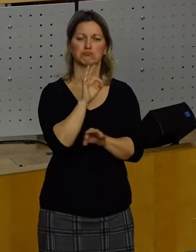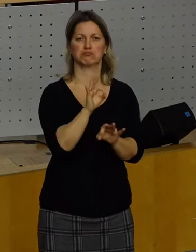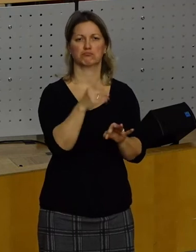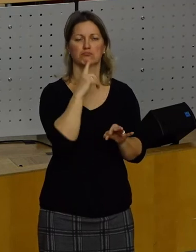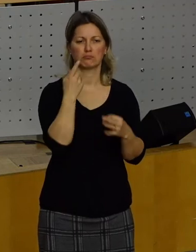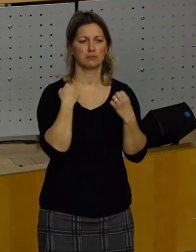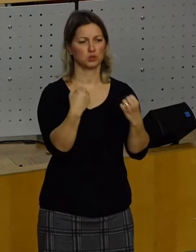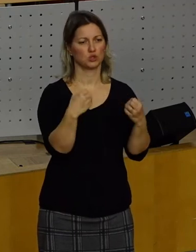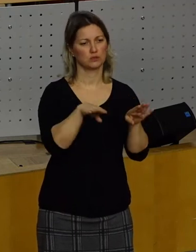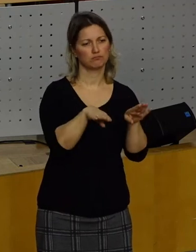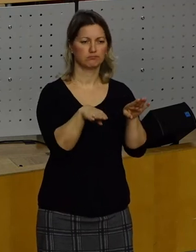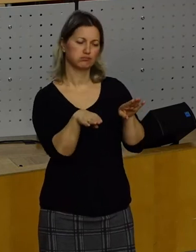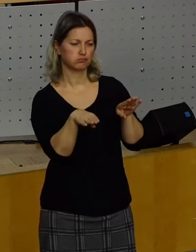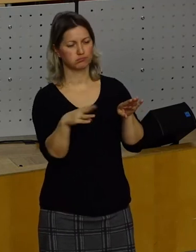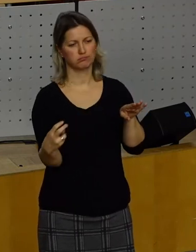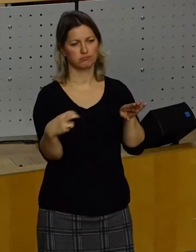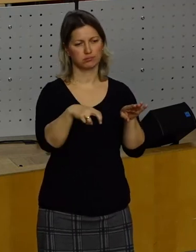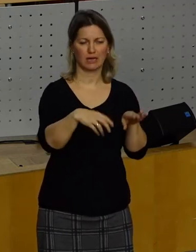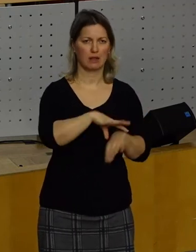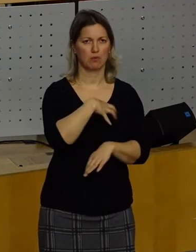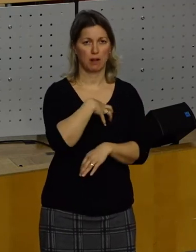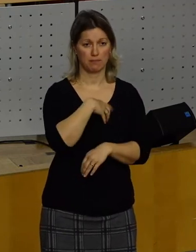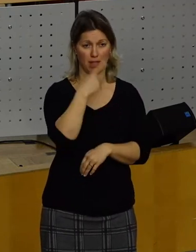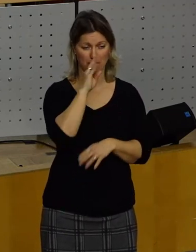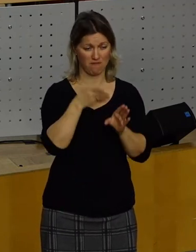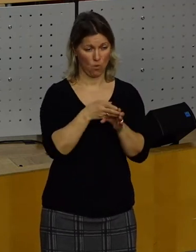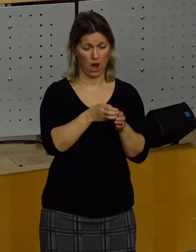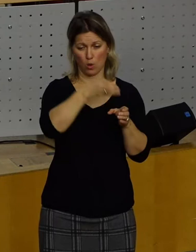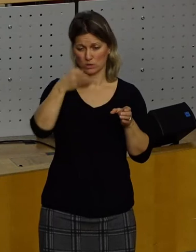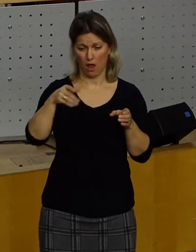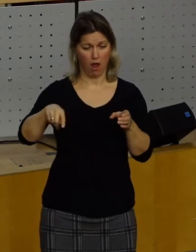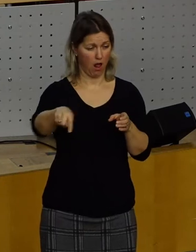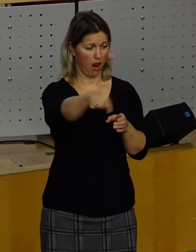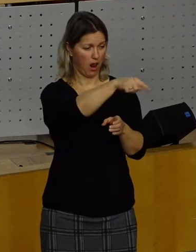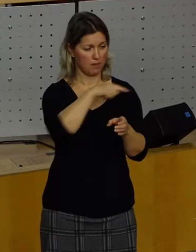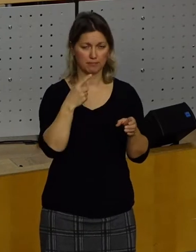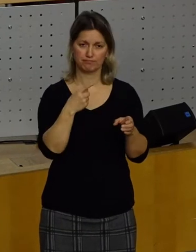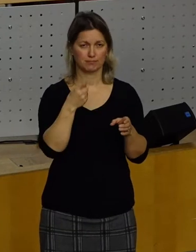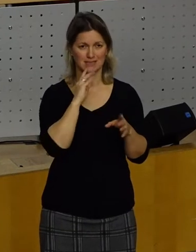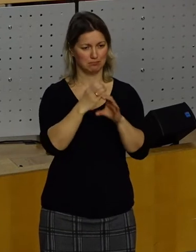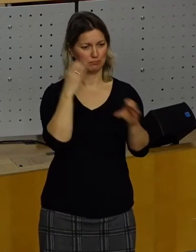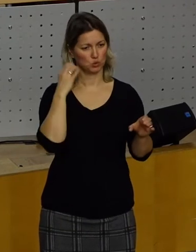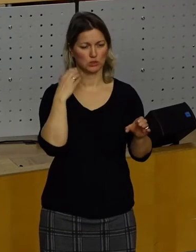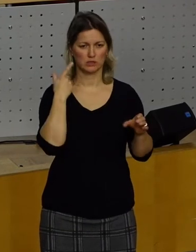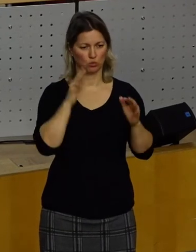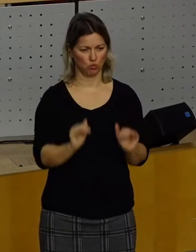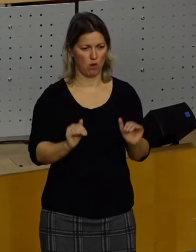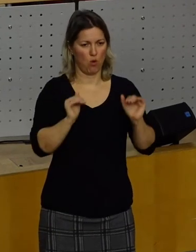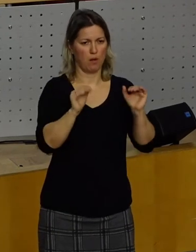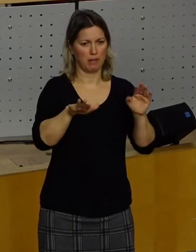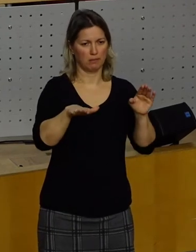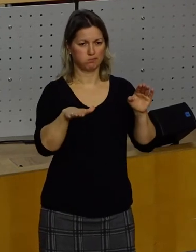Randregionen passiert es eben immer wieder, dass wir solche Busse mit Hochflurtechnik haben. Und deshalb